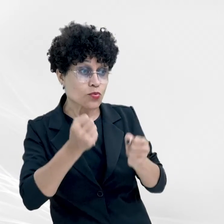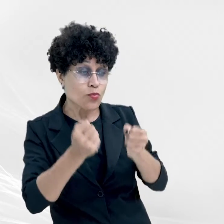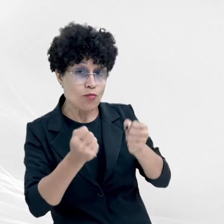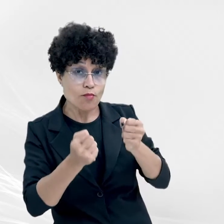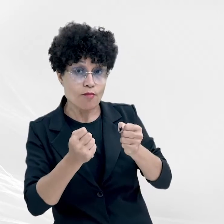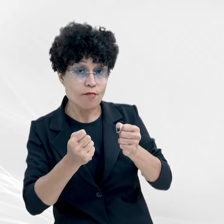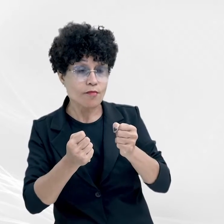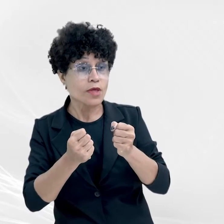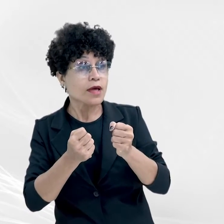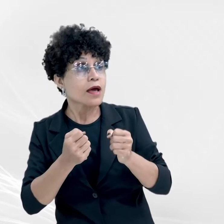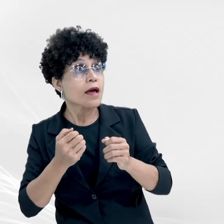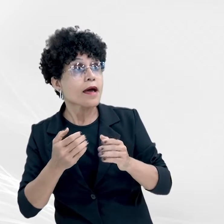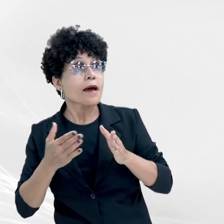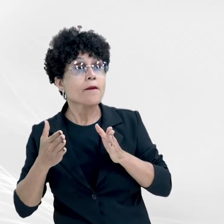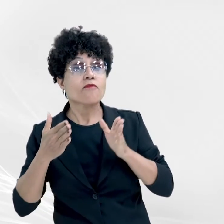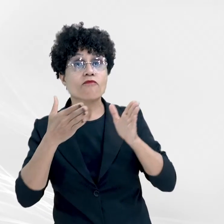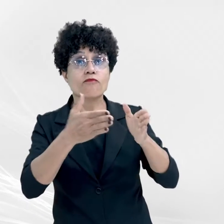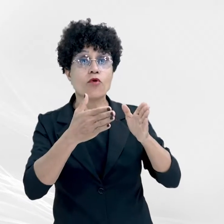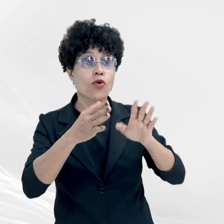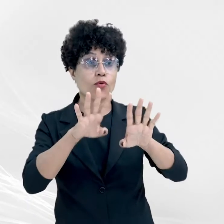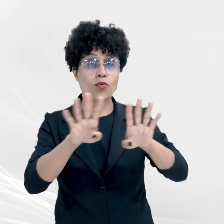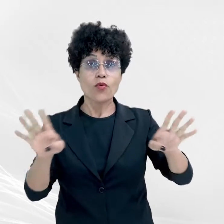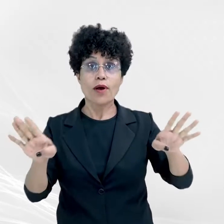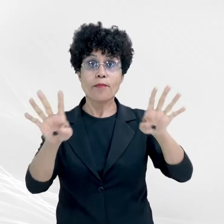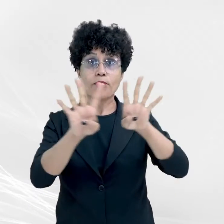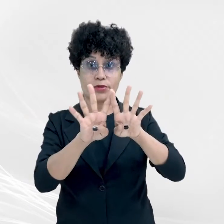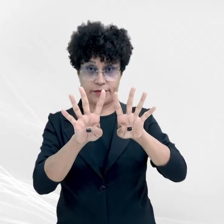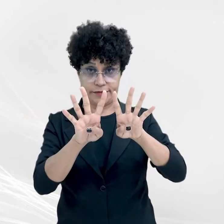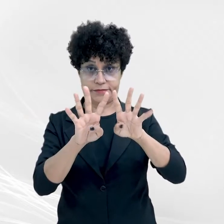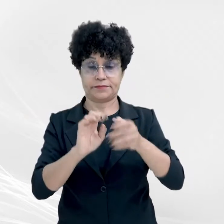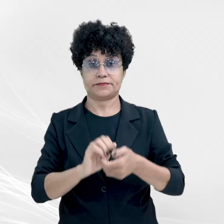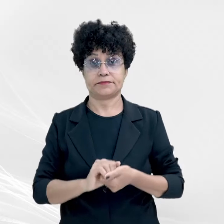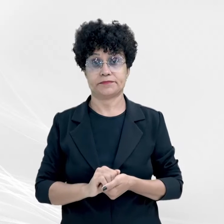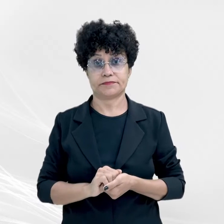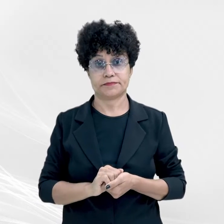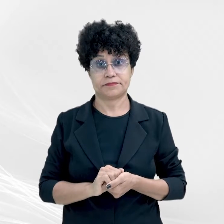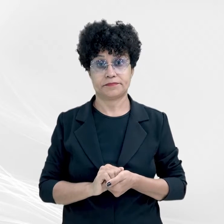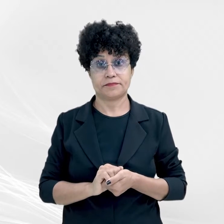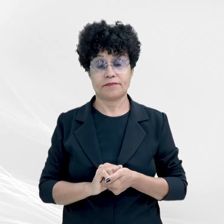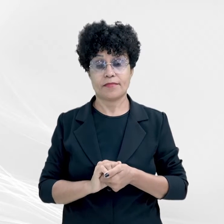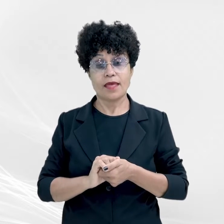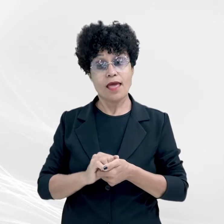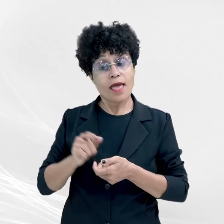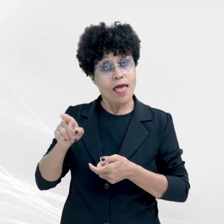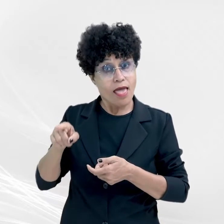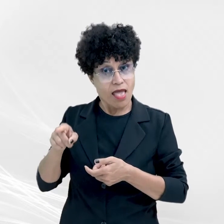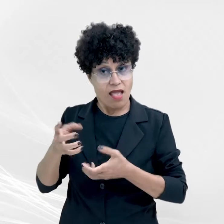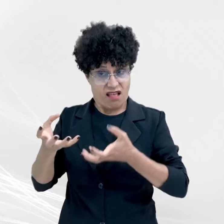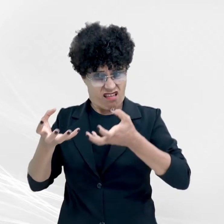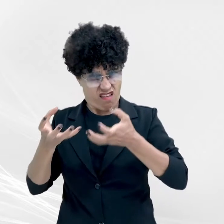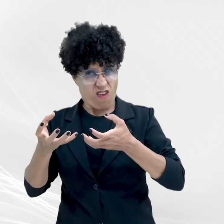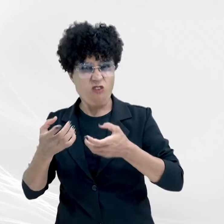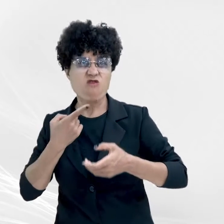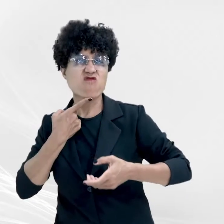portaria, fecha aspas, diz a denúncia. Destinado a ceifar a vida da companheira,